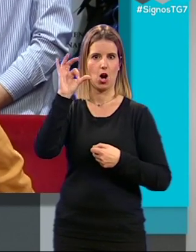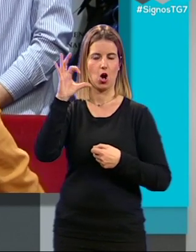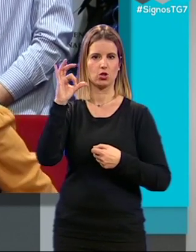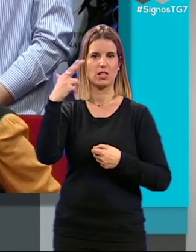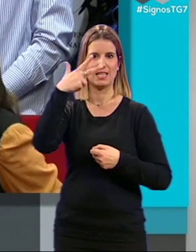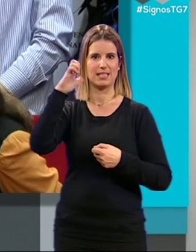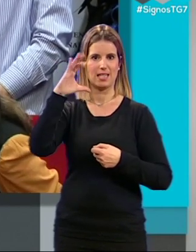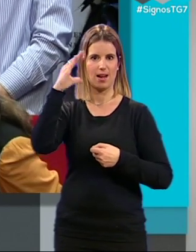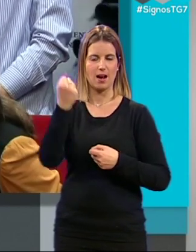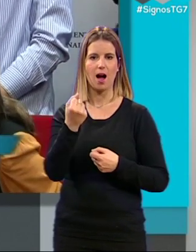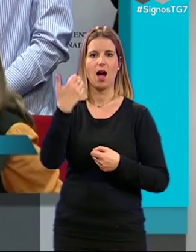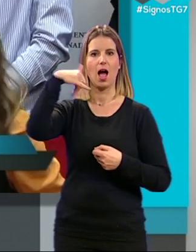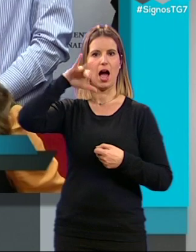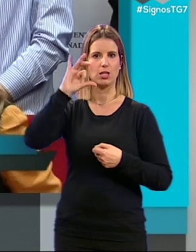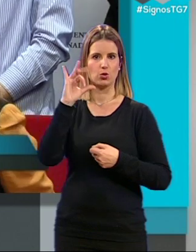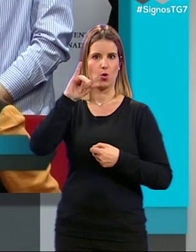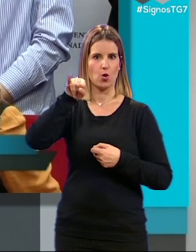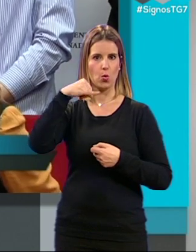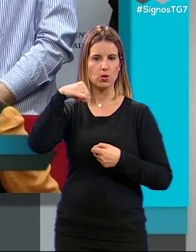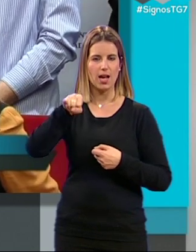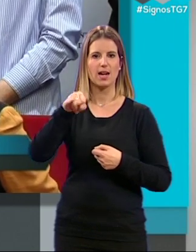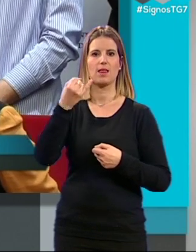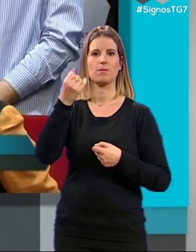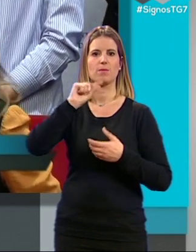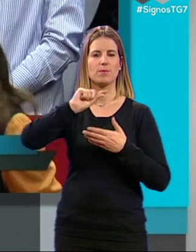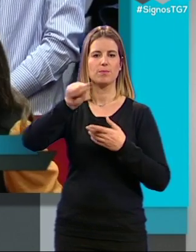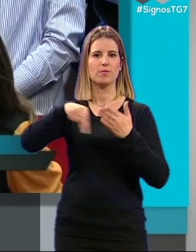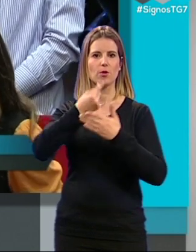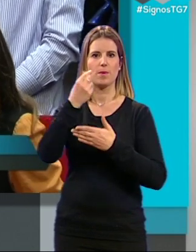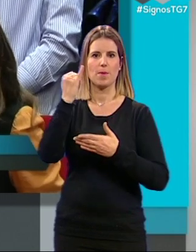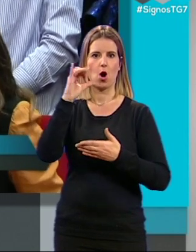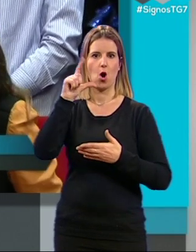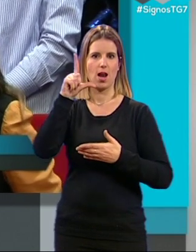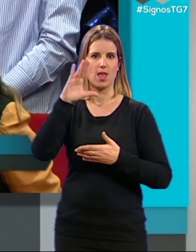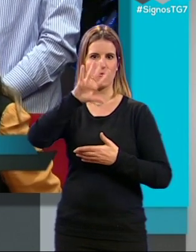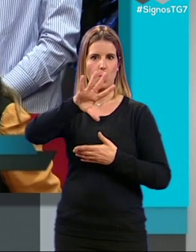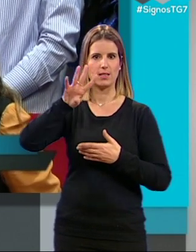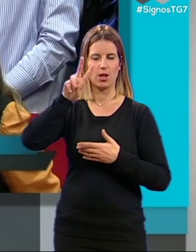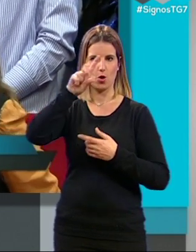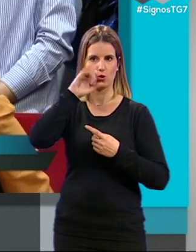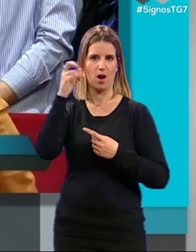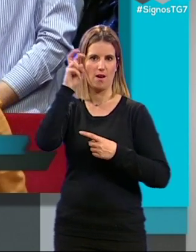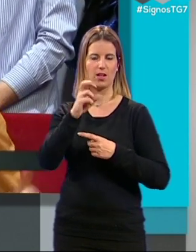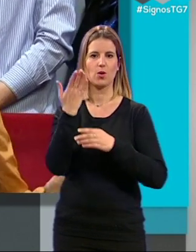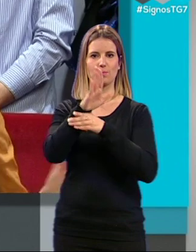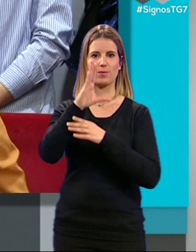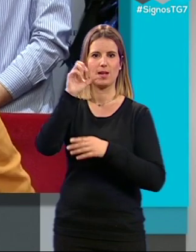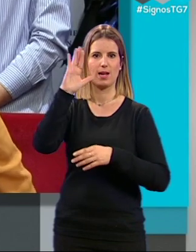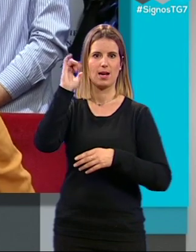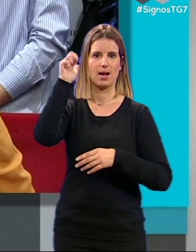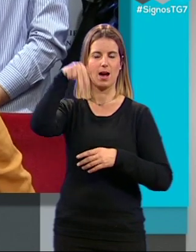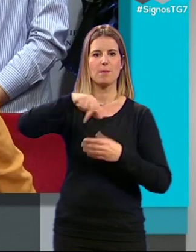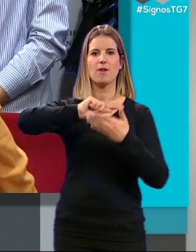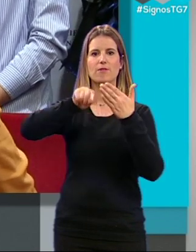Gutiérrez tenemos a Rebeca Moda Flamenca que está aquí a la firma Jolí 58 que está Carmen en representación a la firma